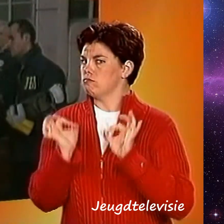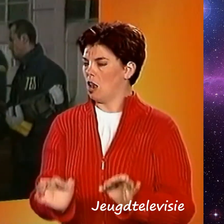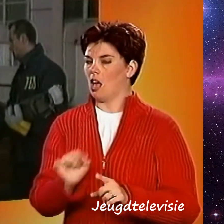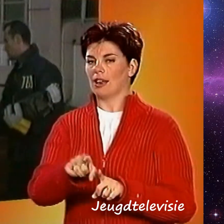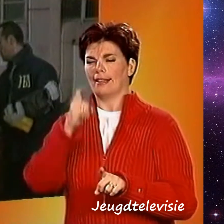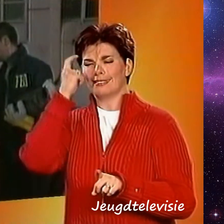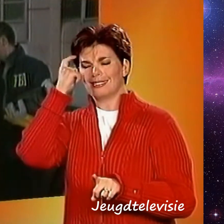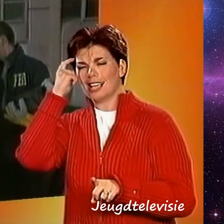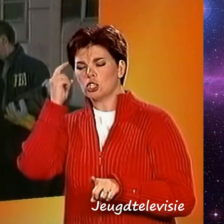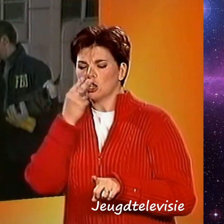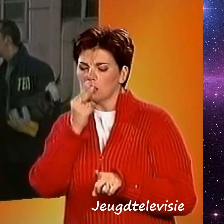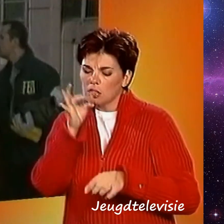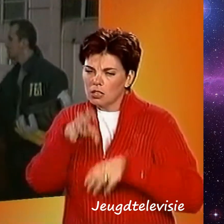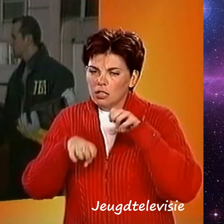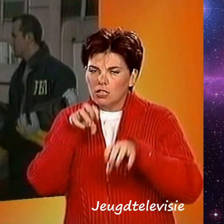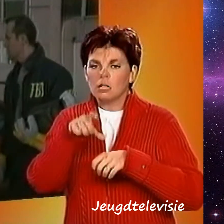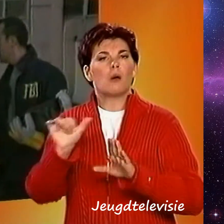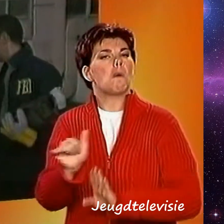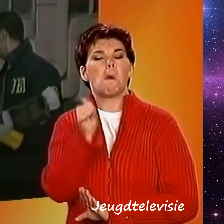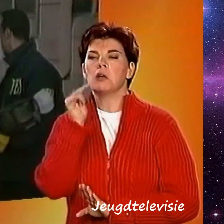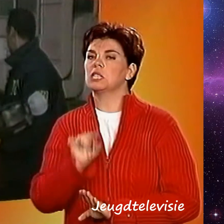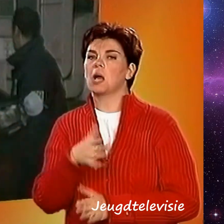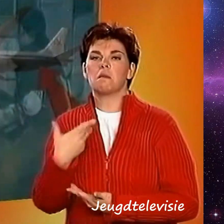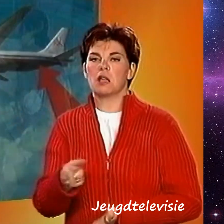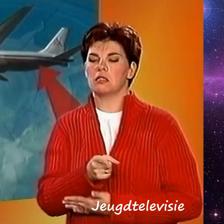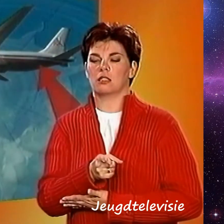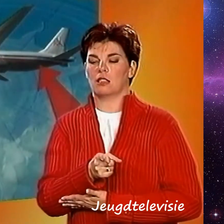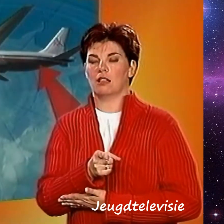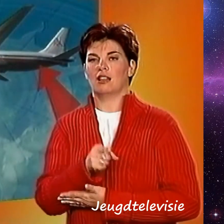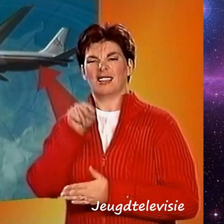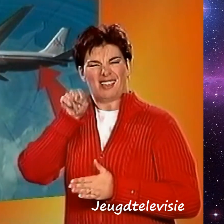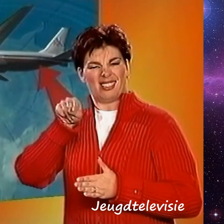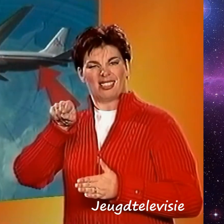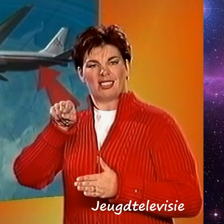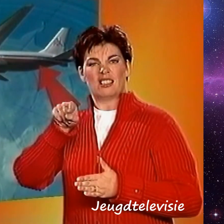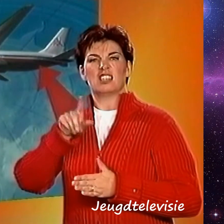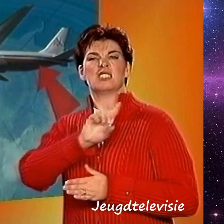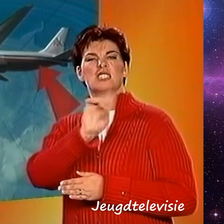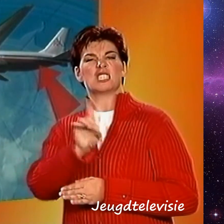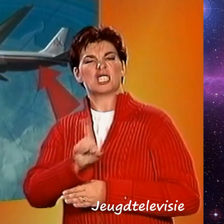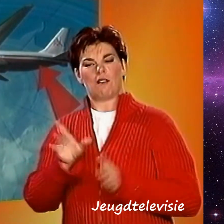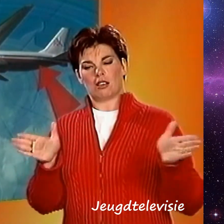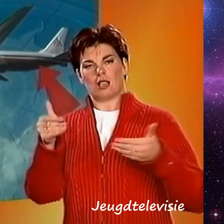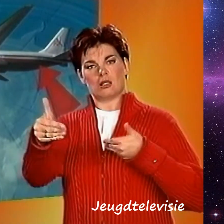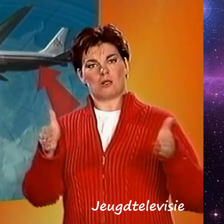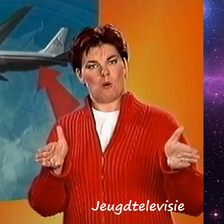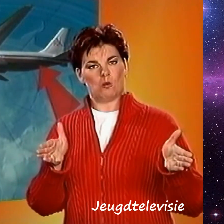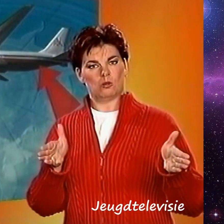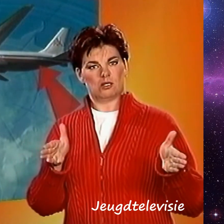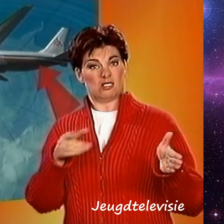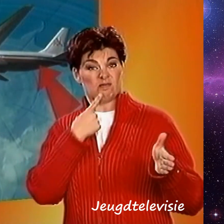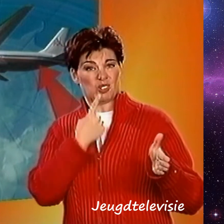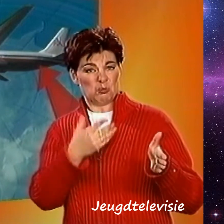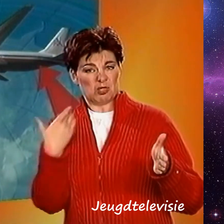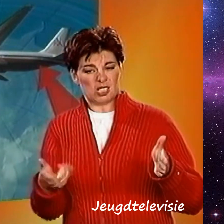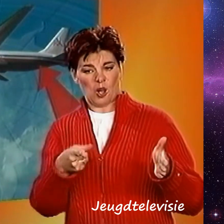deskundigen achter de oorzaak van een vliegtuigramp komen. Hij zit in wat we noemen de zwarte doos. Die ligt in het achterste deel van ieder